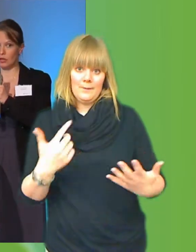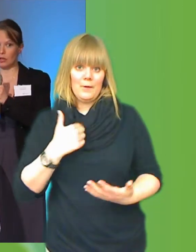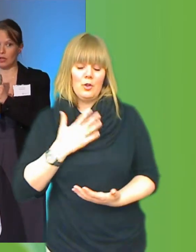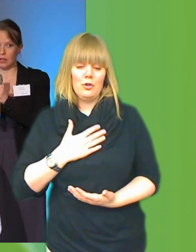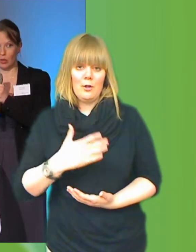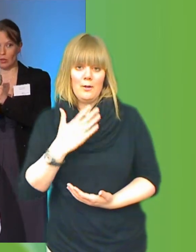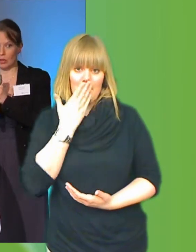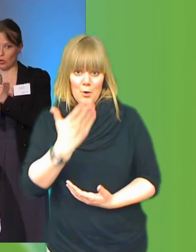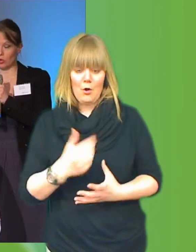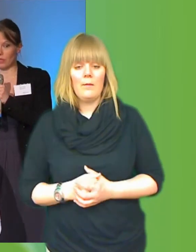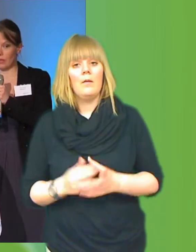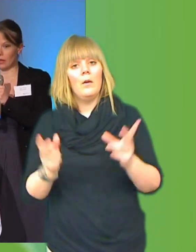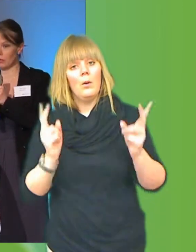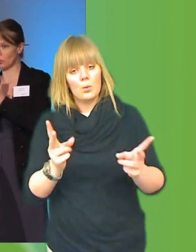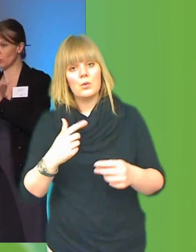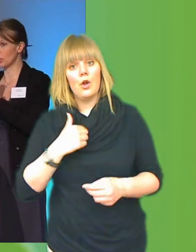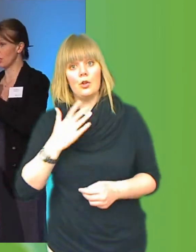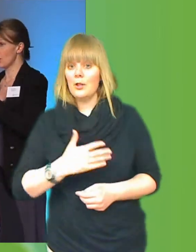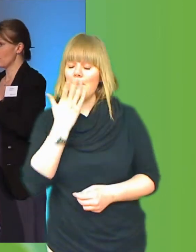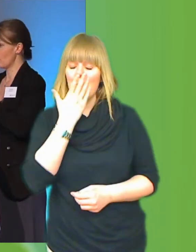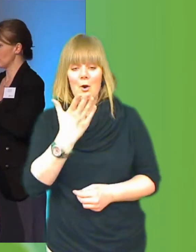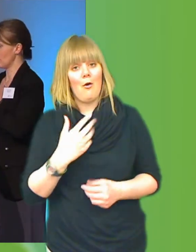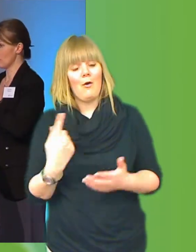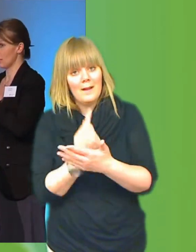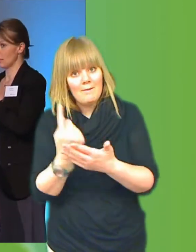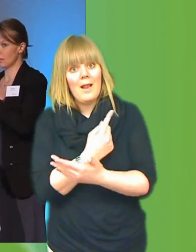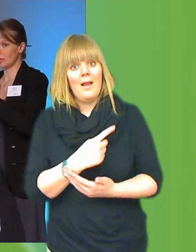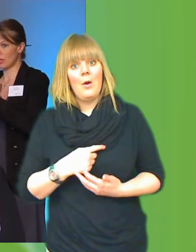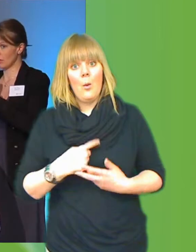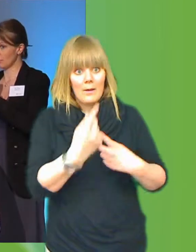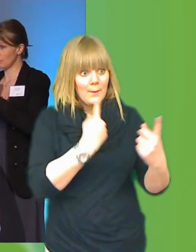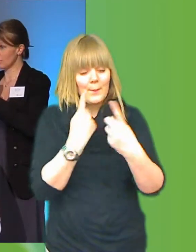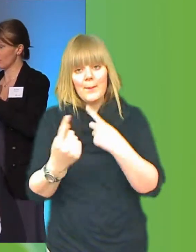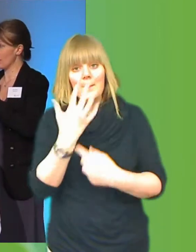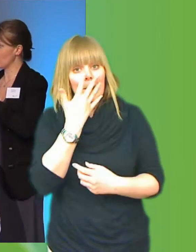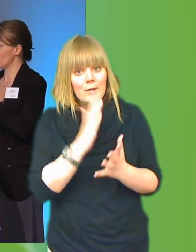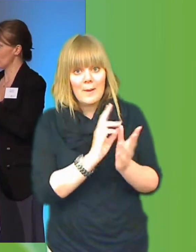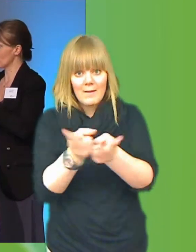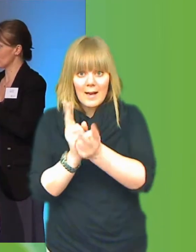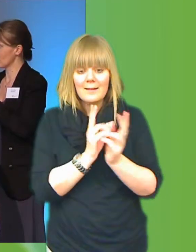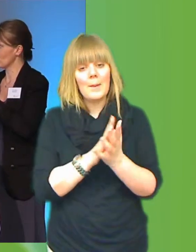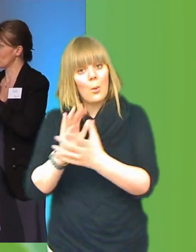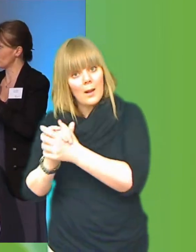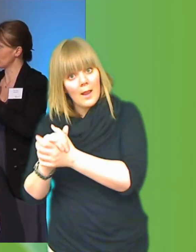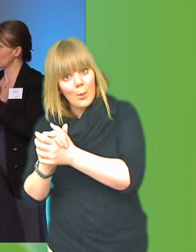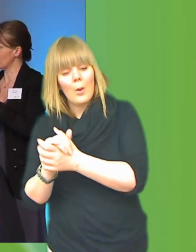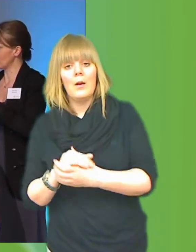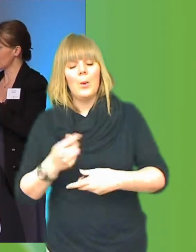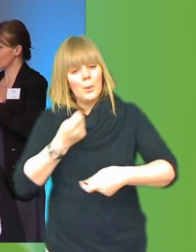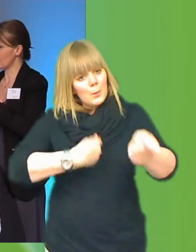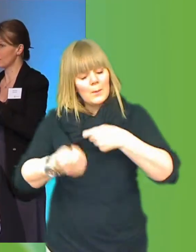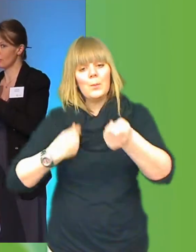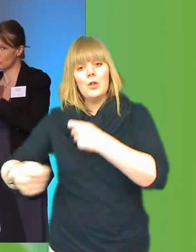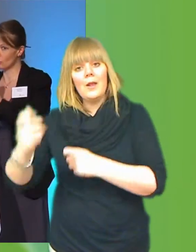här tycker jag att det är utmärkt också tillfälle att vi borde prata med kollegor och utbyta